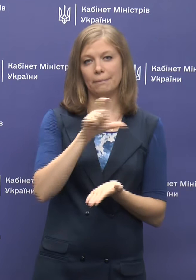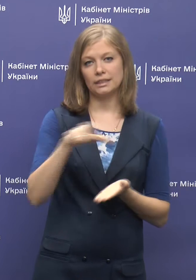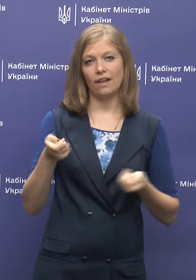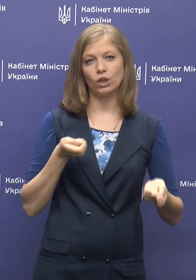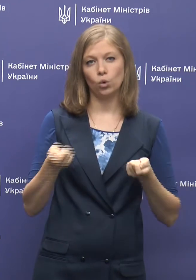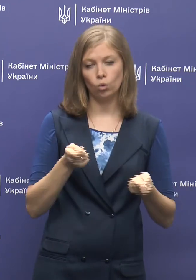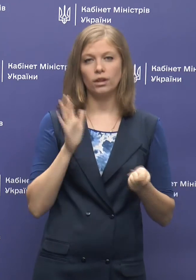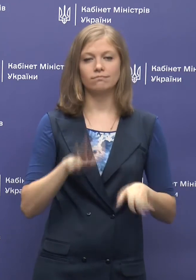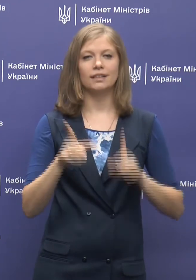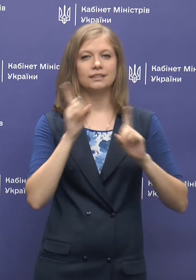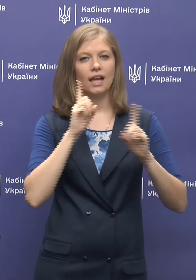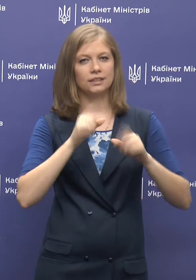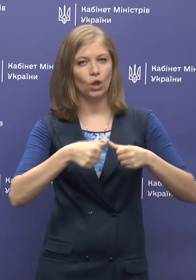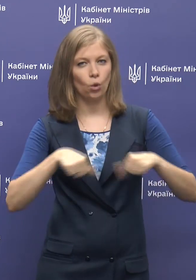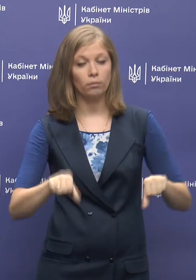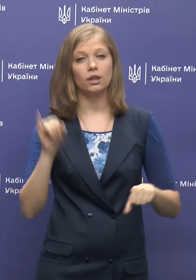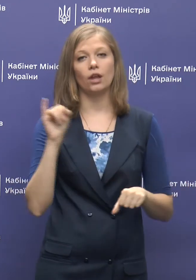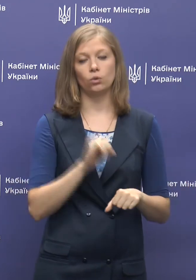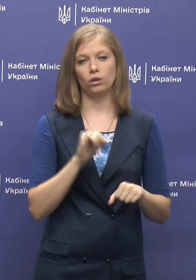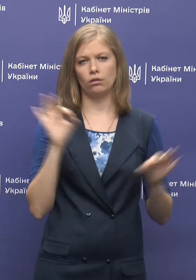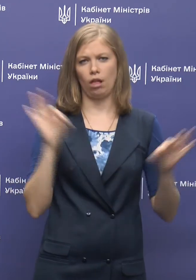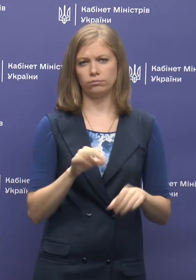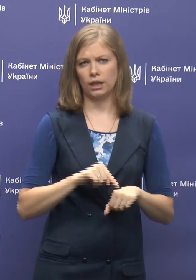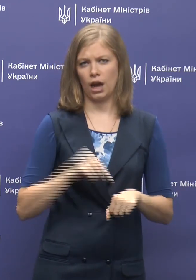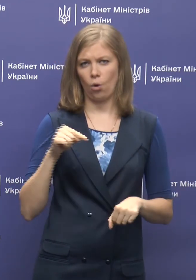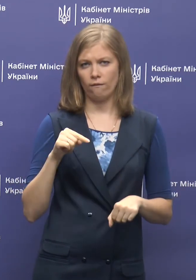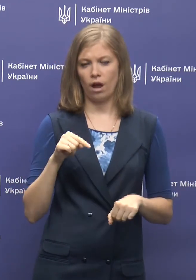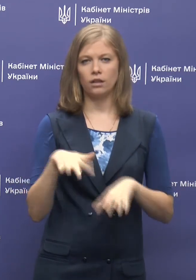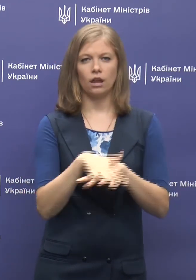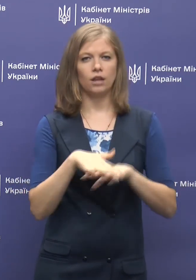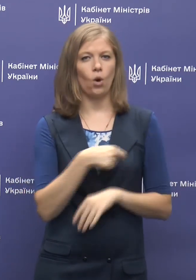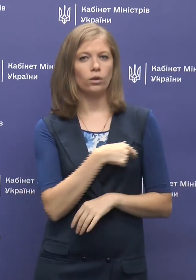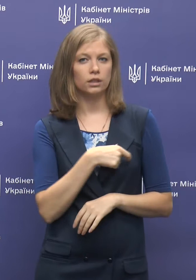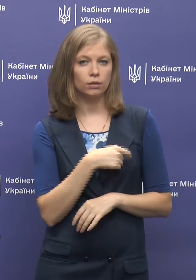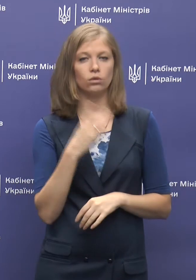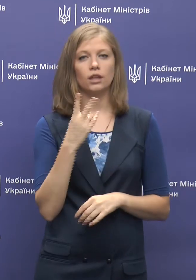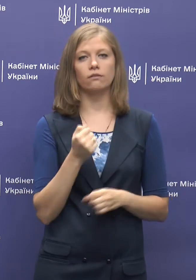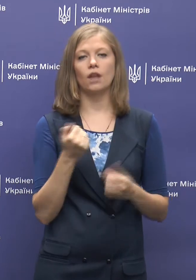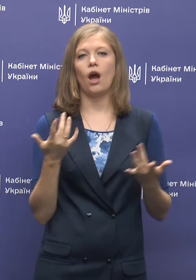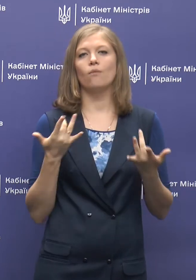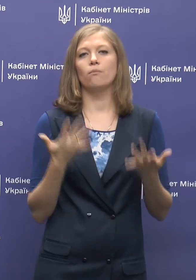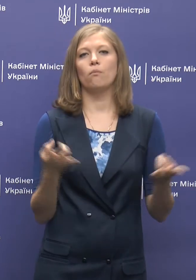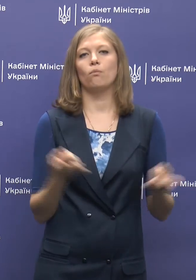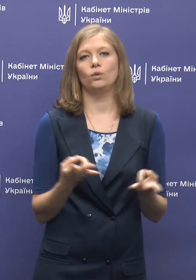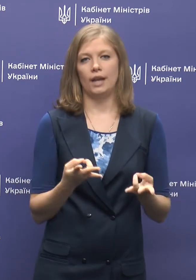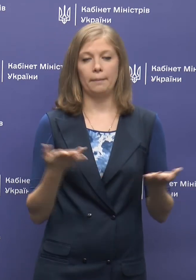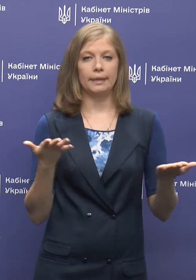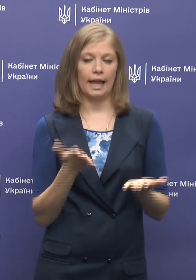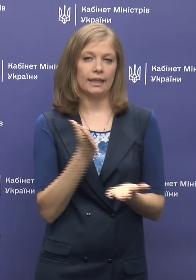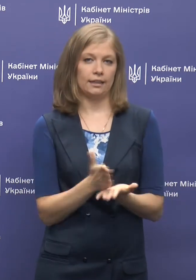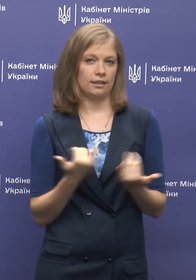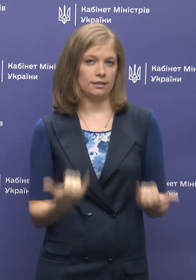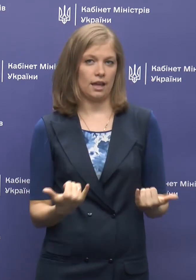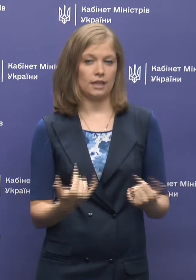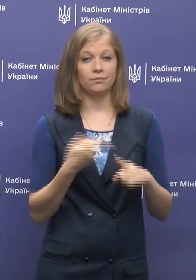уряду у засіданнях комітету та реагування народних депутатів на потреби, які є